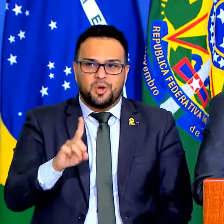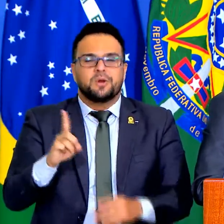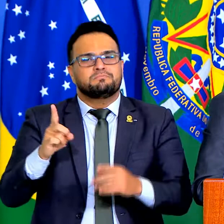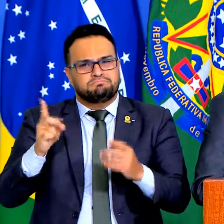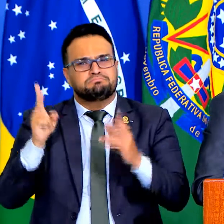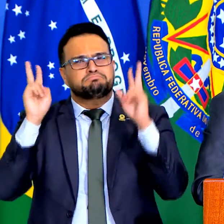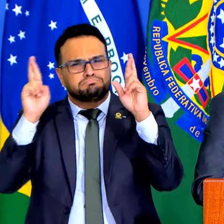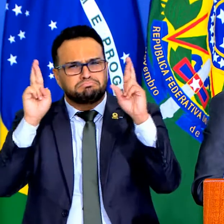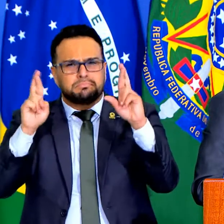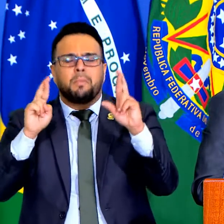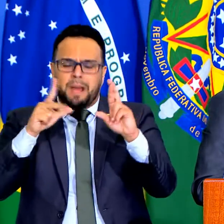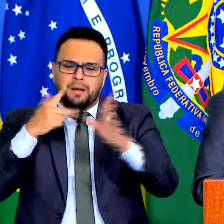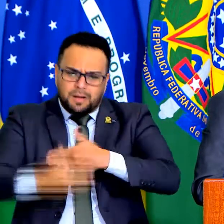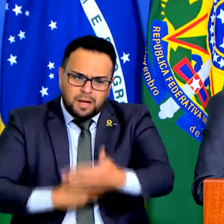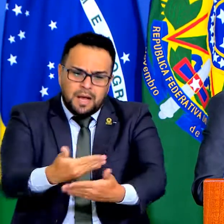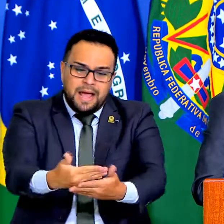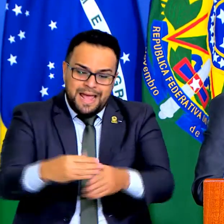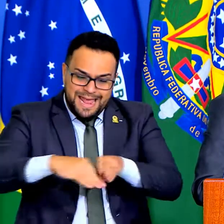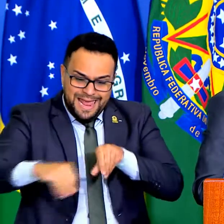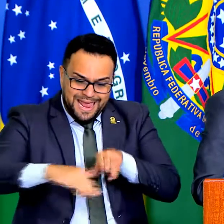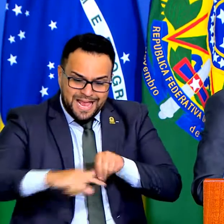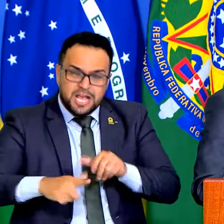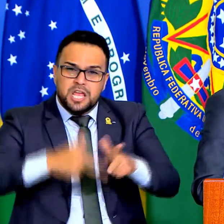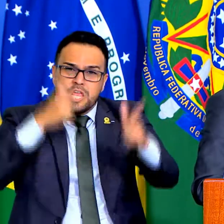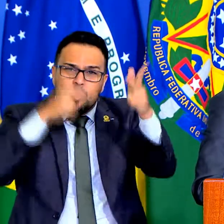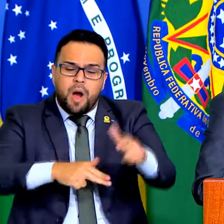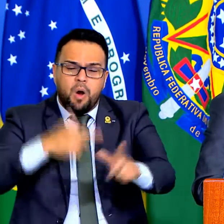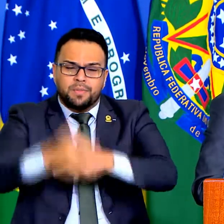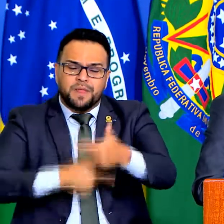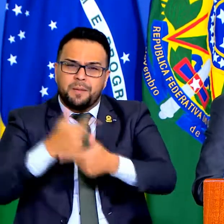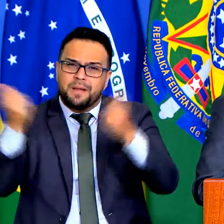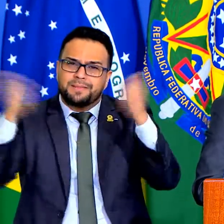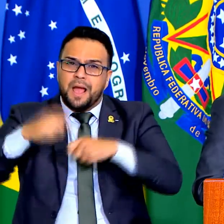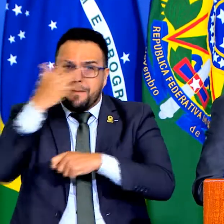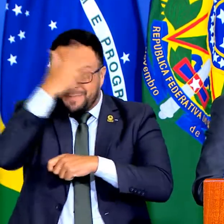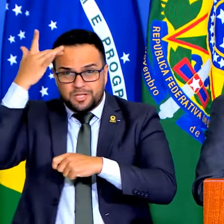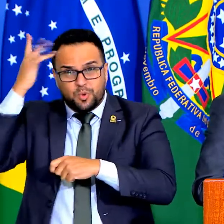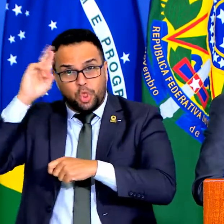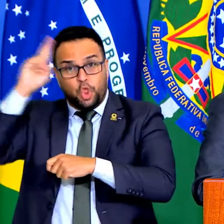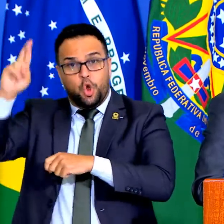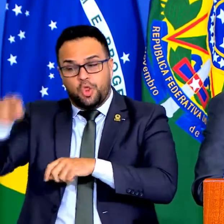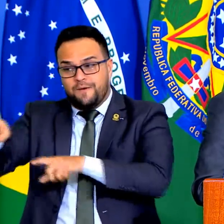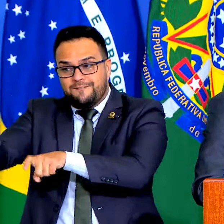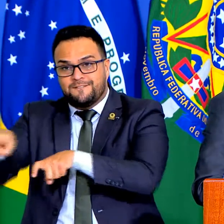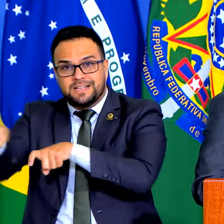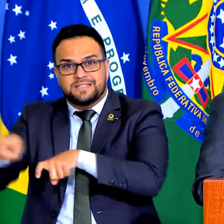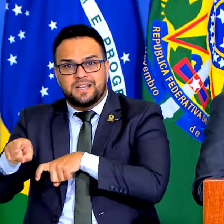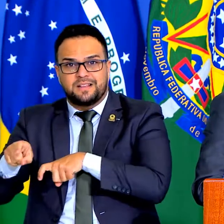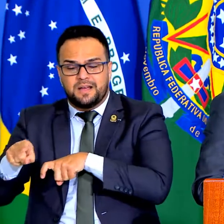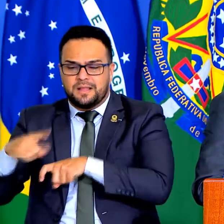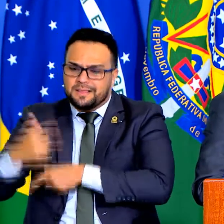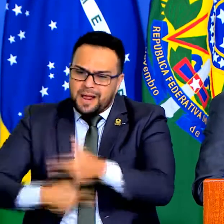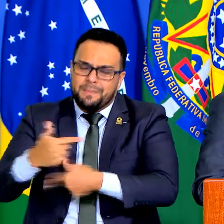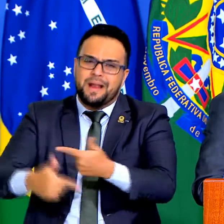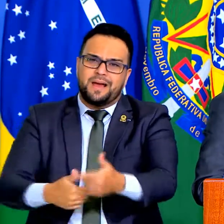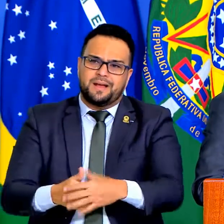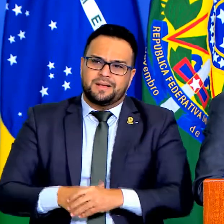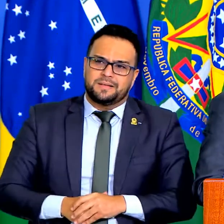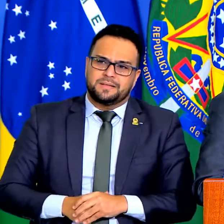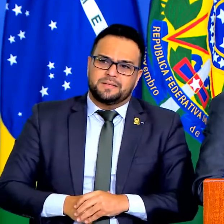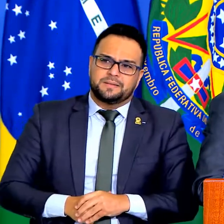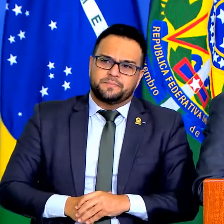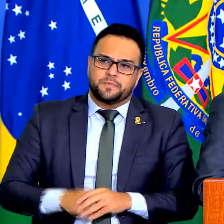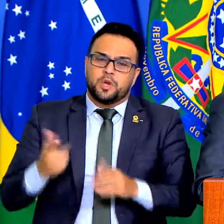índio possa fazer na sua terra a mesma coisa que o fazendeiro faz na tua vizinha, começou lá atrás com os palecis